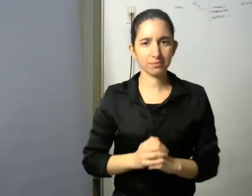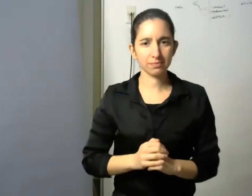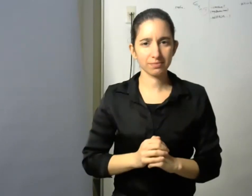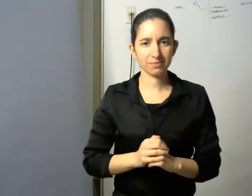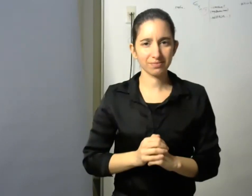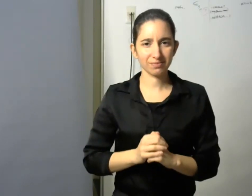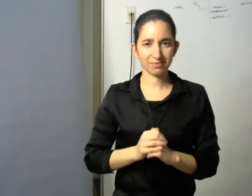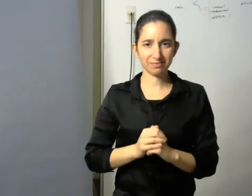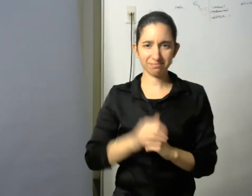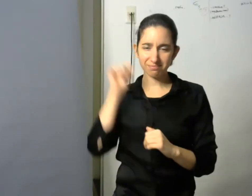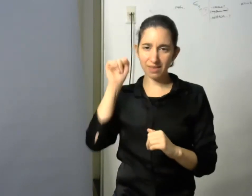parte de este grupo